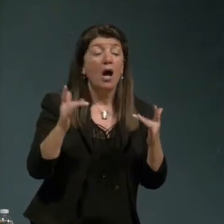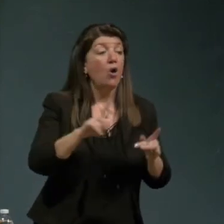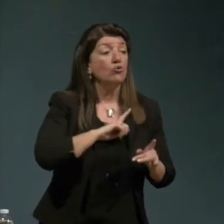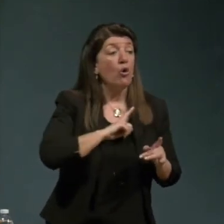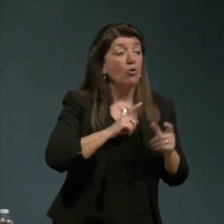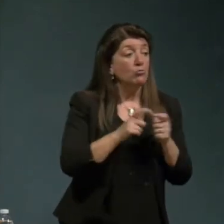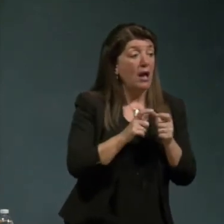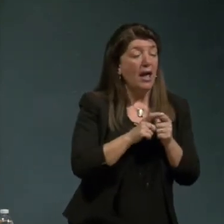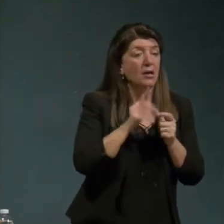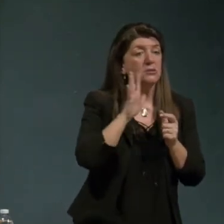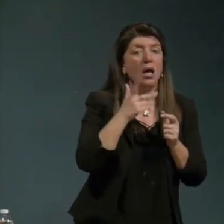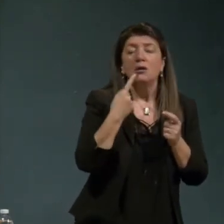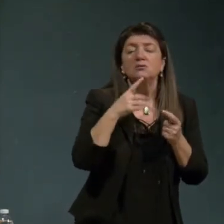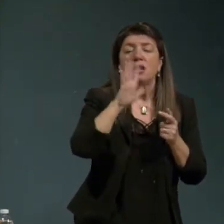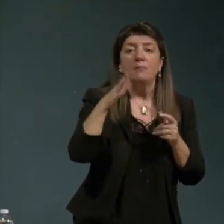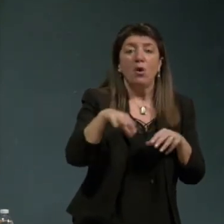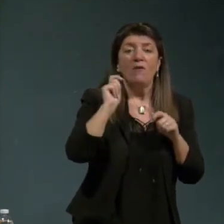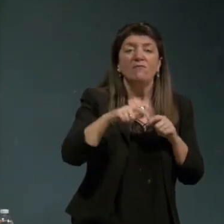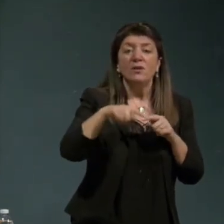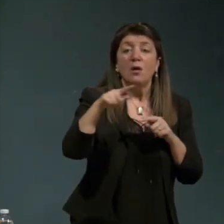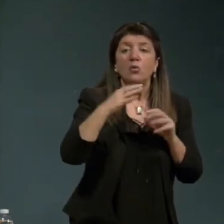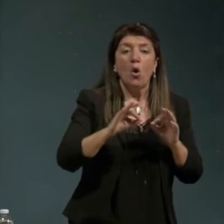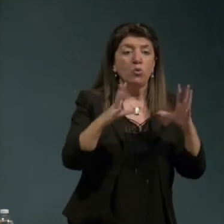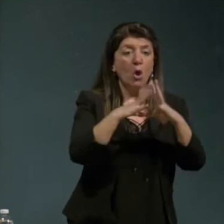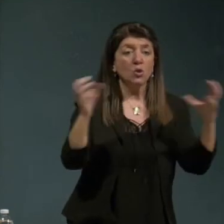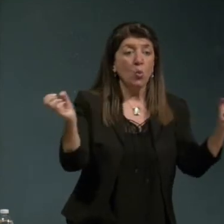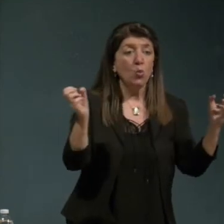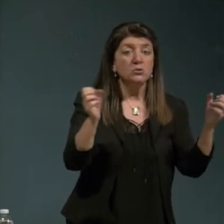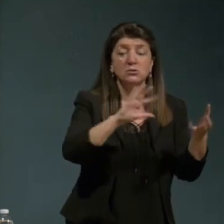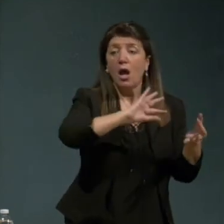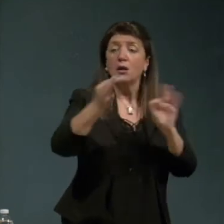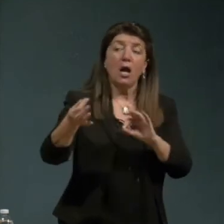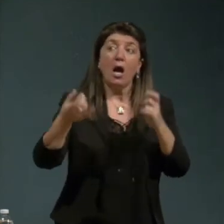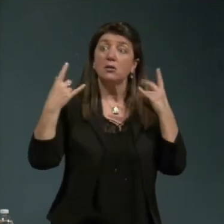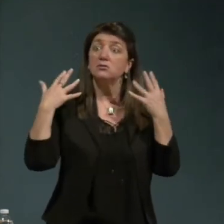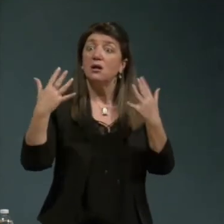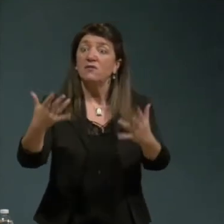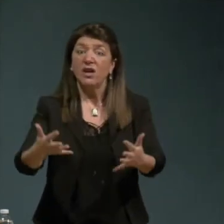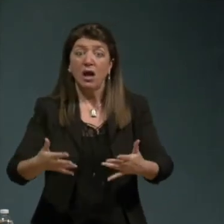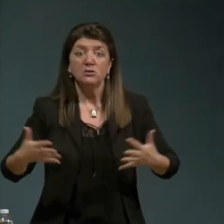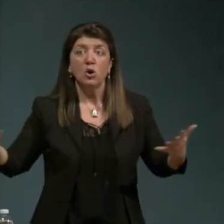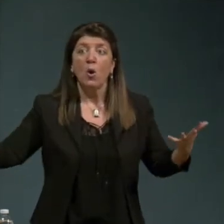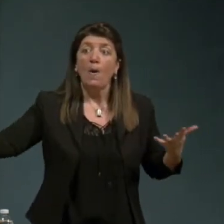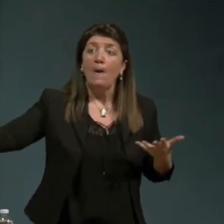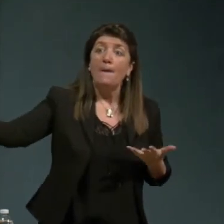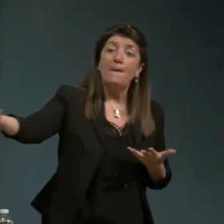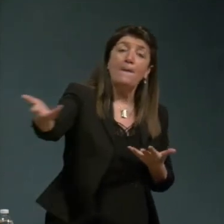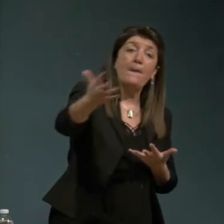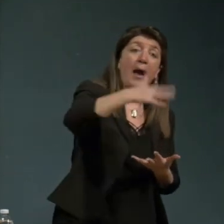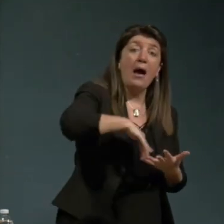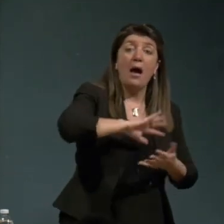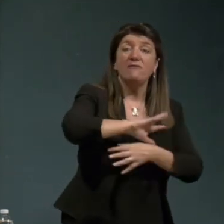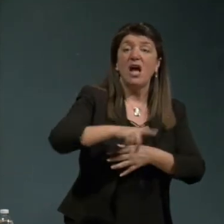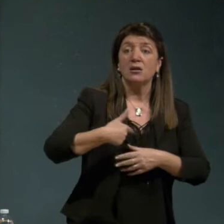la desertificazione industriale in altro caso e per questa ragione